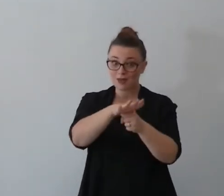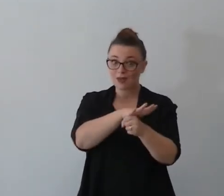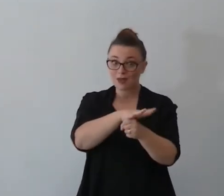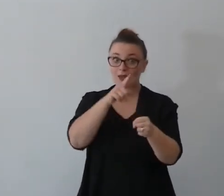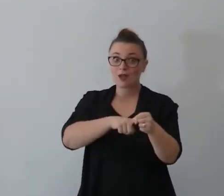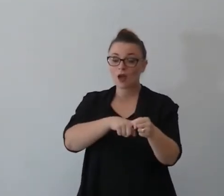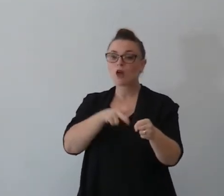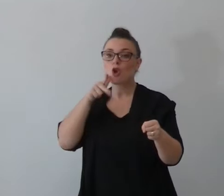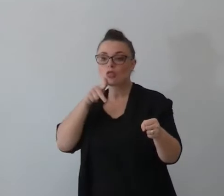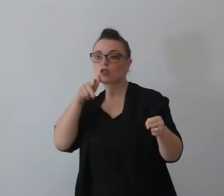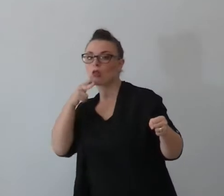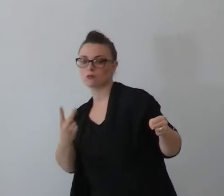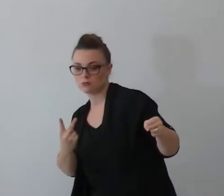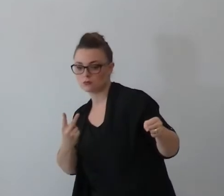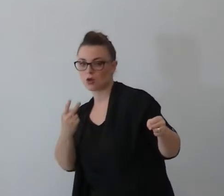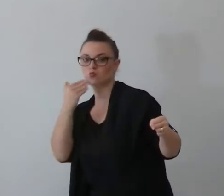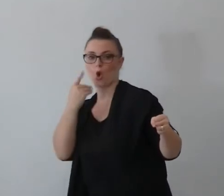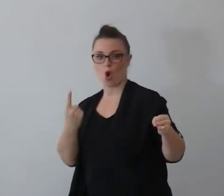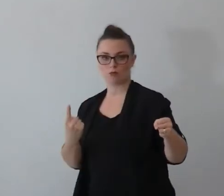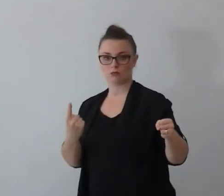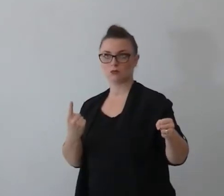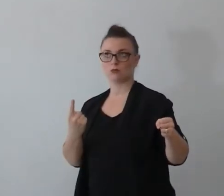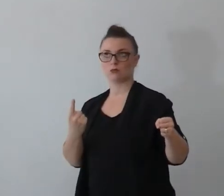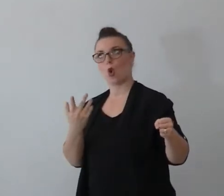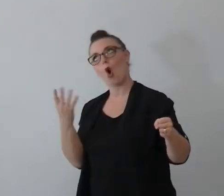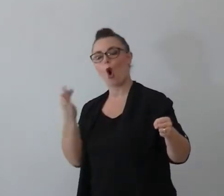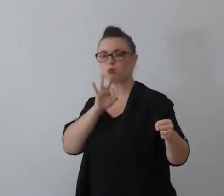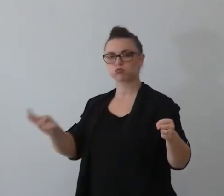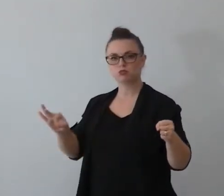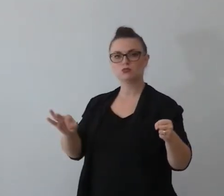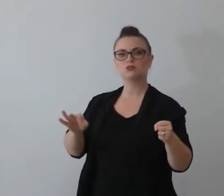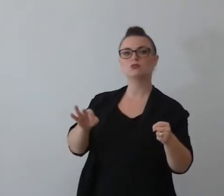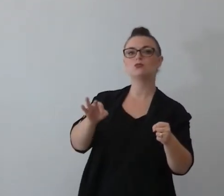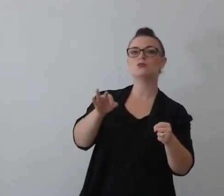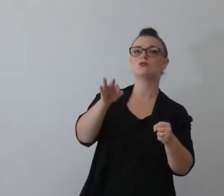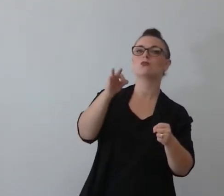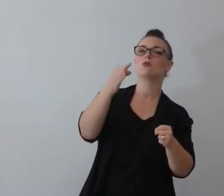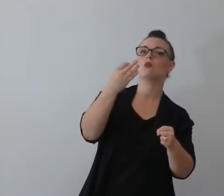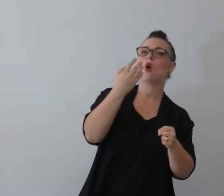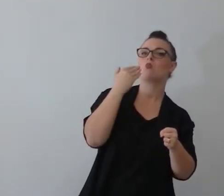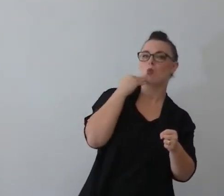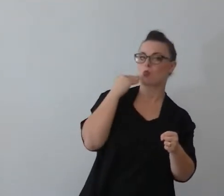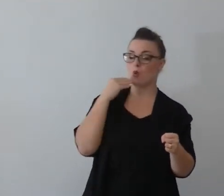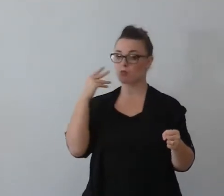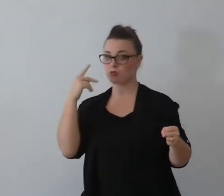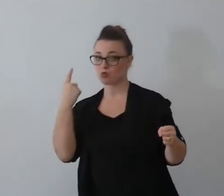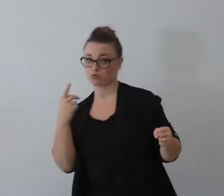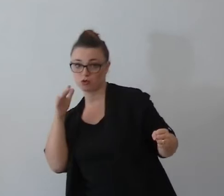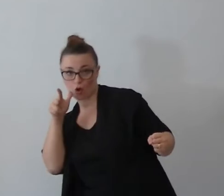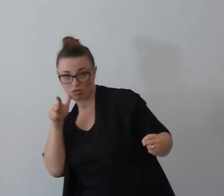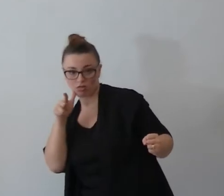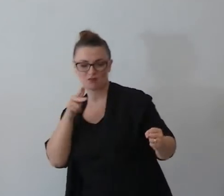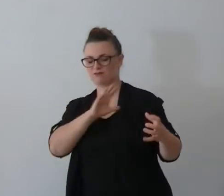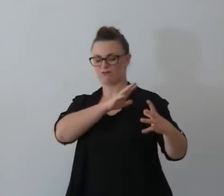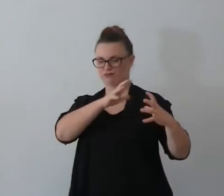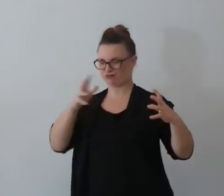poliamoria dove le famiglie possono essere composte da due uomini e una donna due donne e un uomo tre uomini e